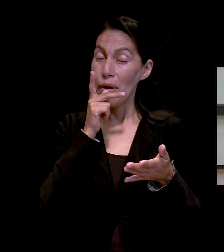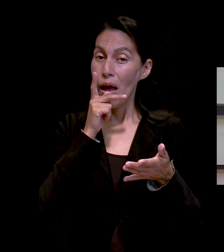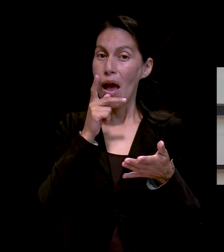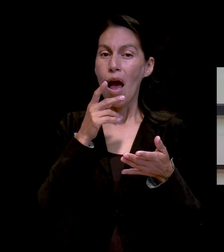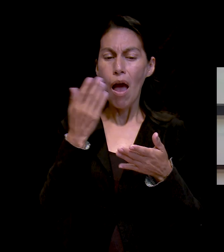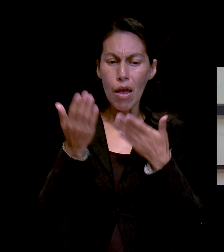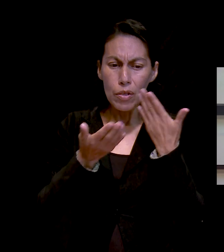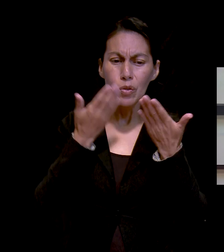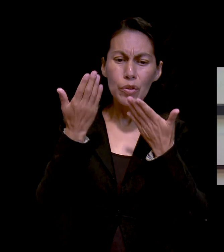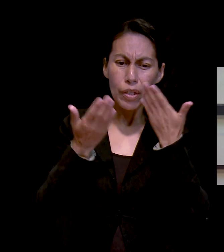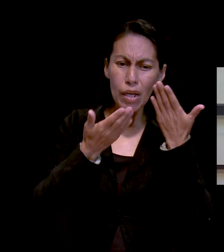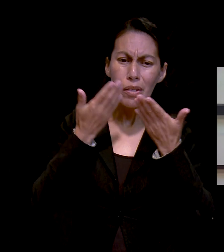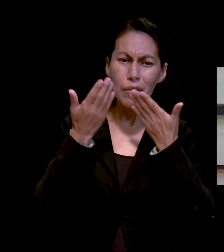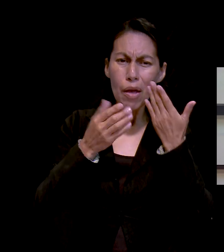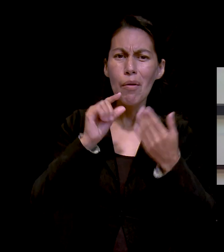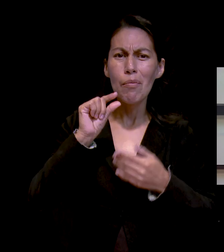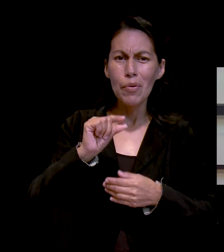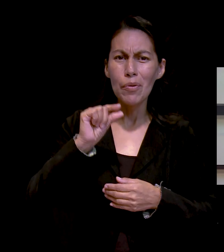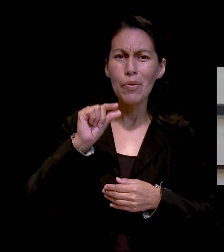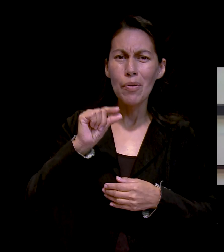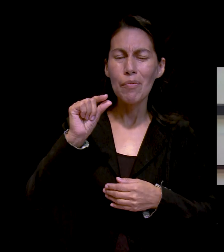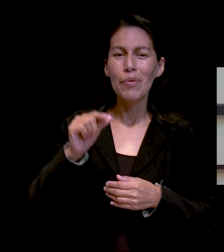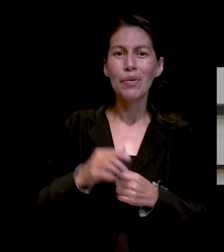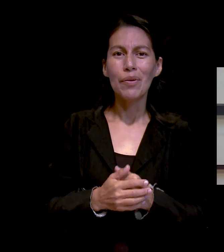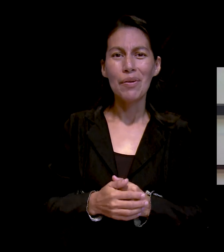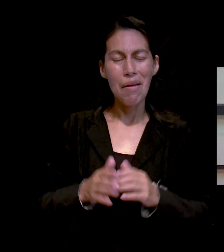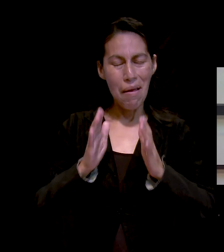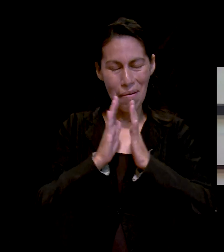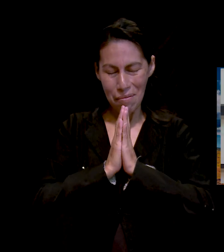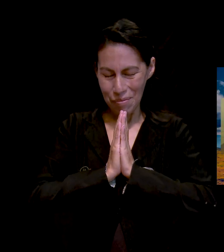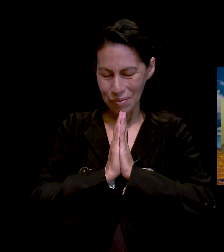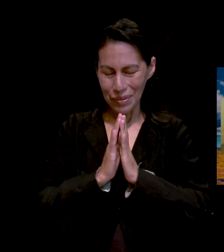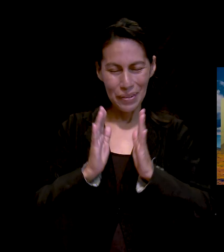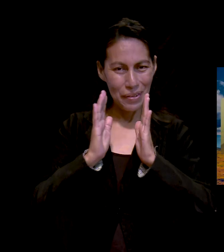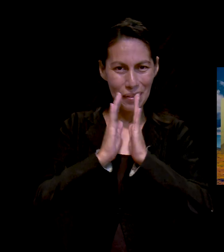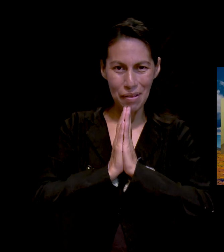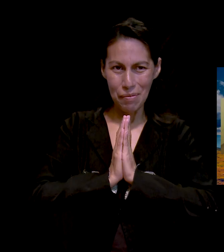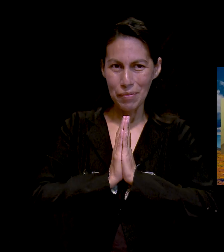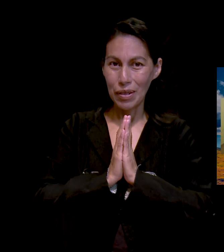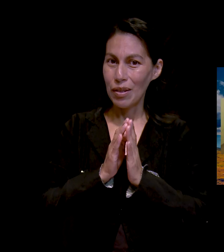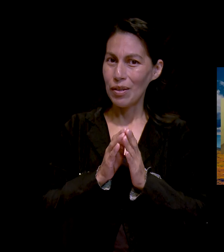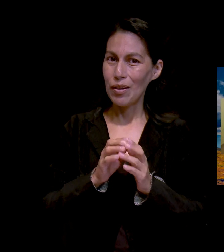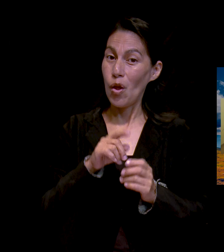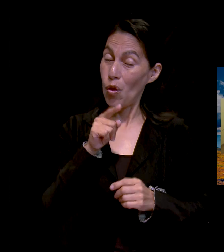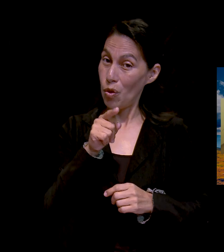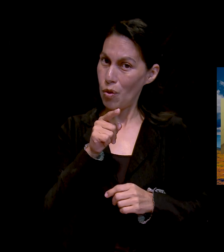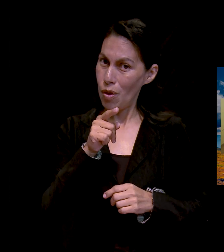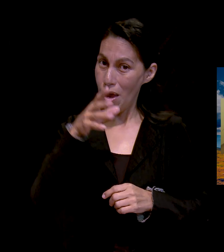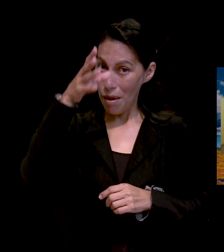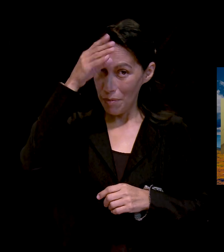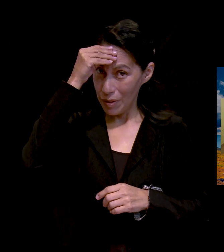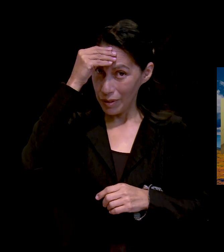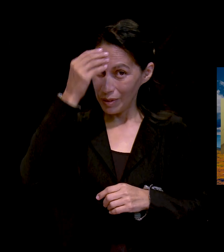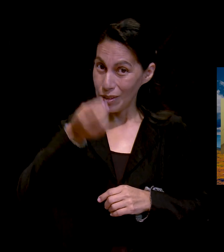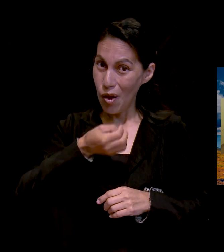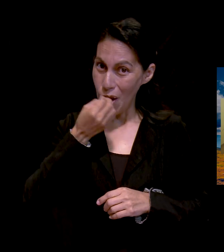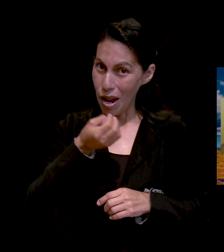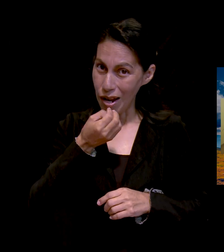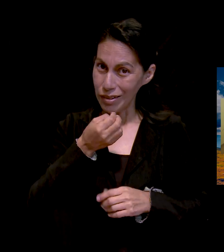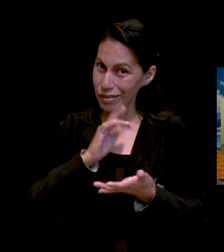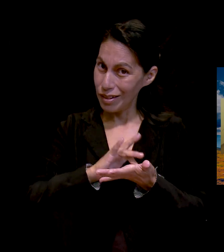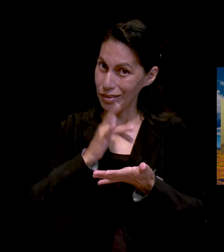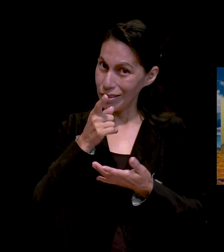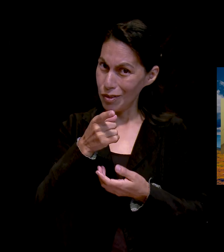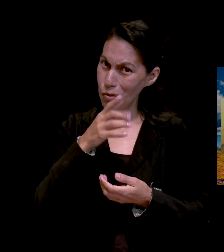la Biblia. Amén, amén. Así que tú aprendiste a orar por tu mamá.